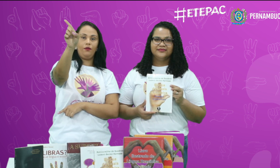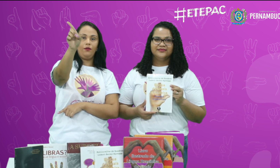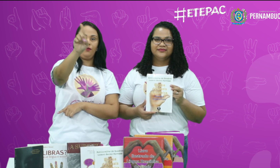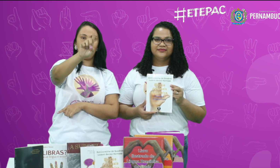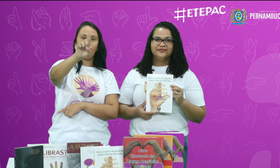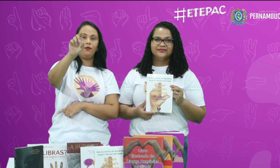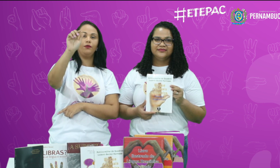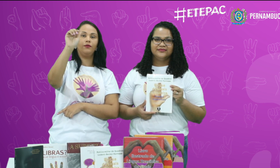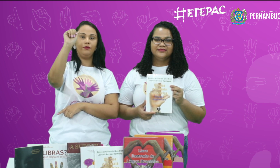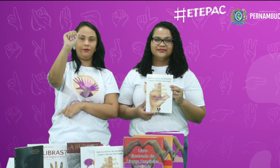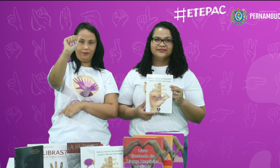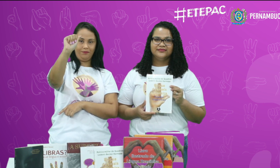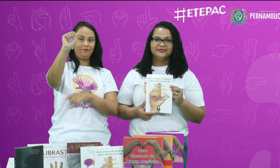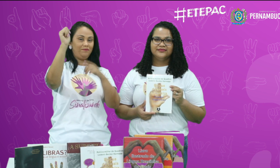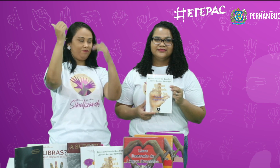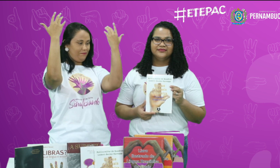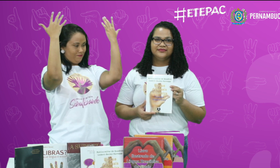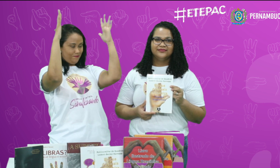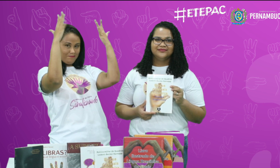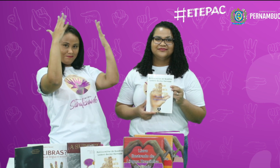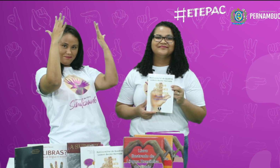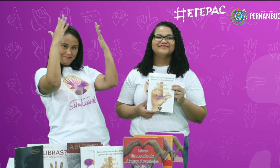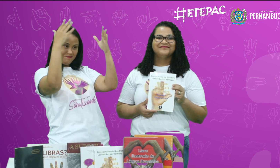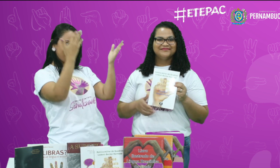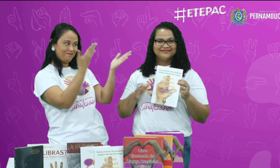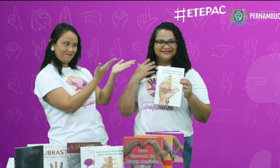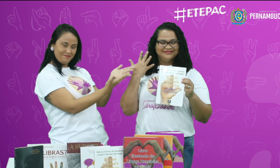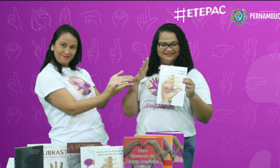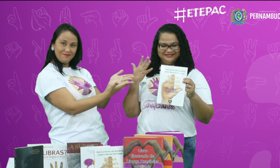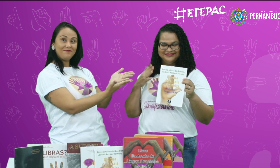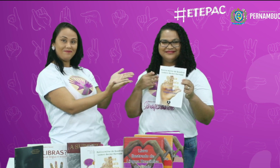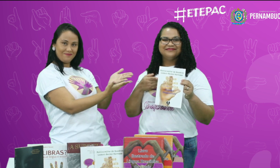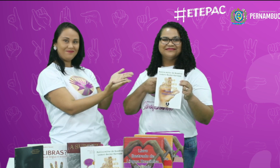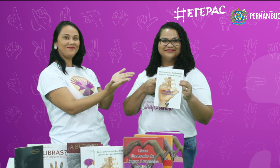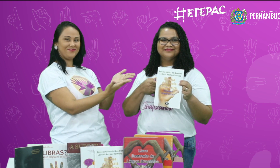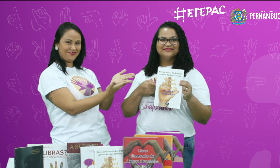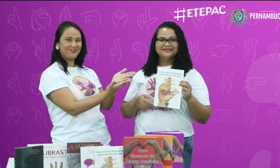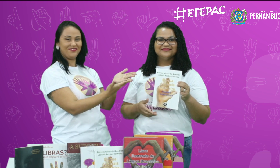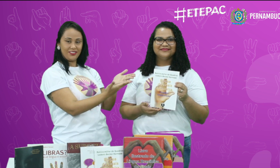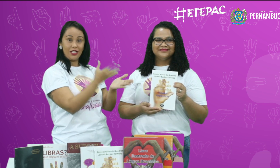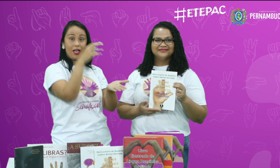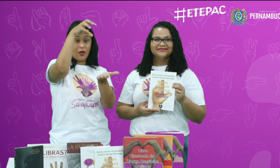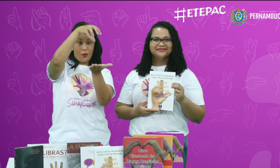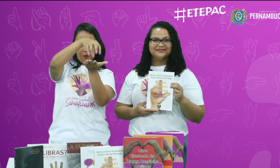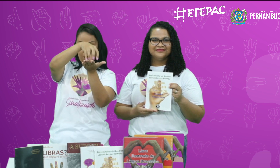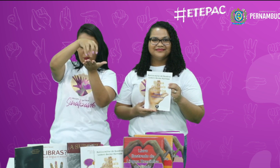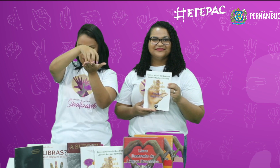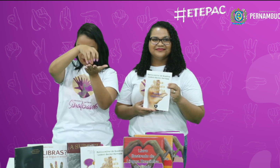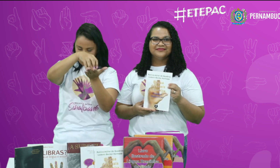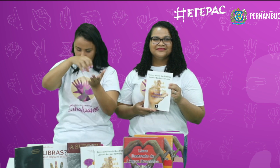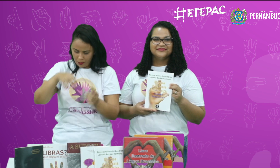Souza. Parabéns. Ganhou o exemplar. Qual é o polo?